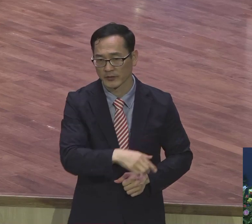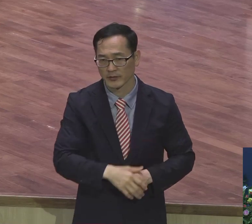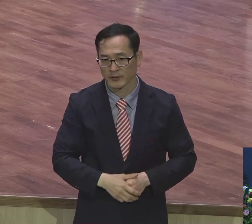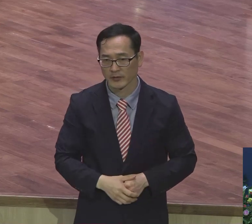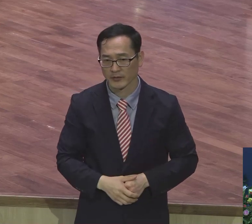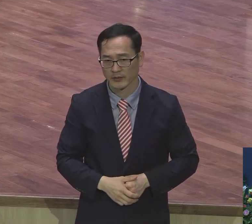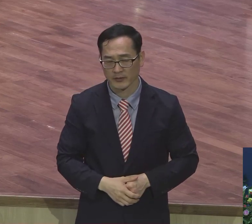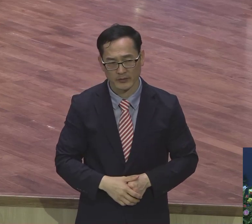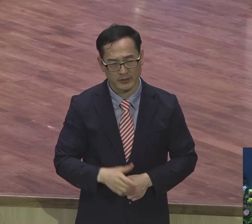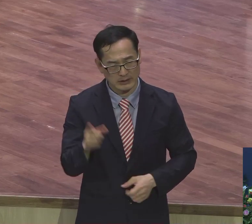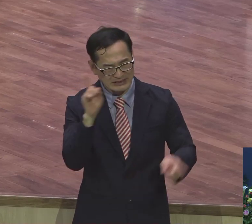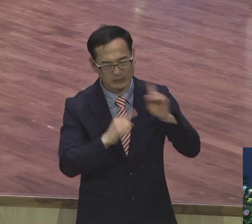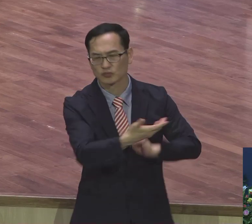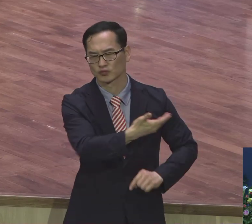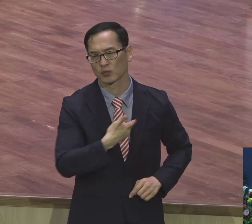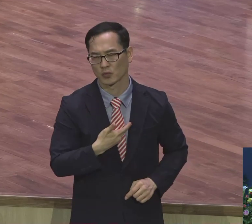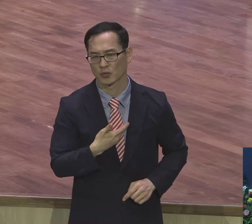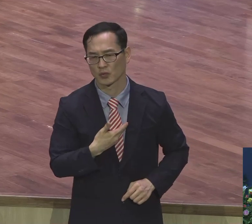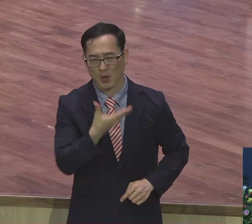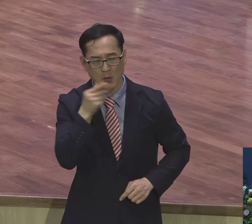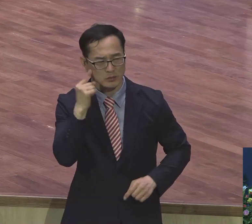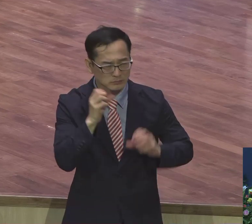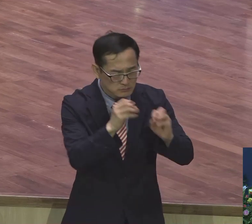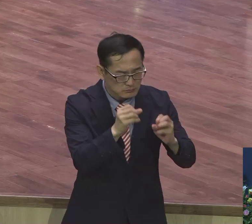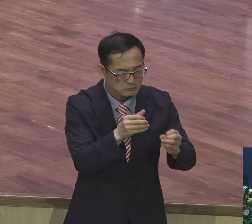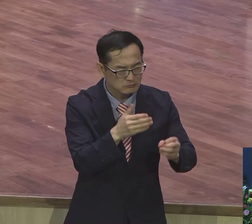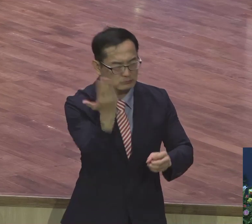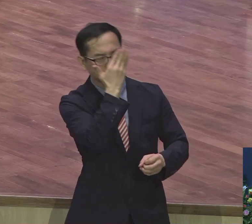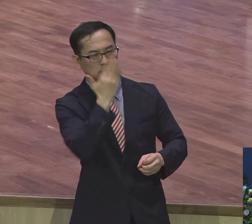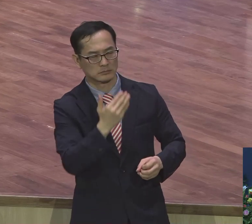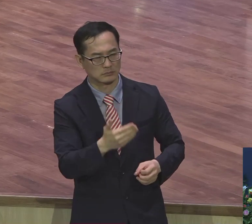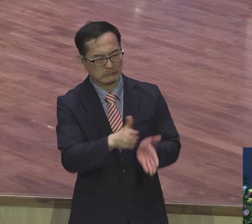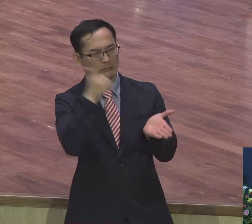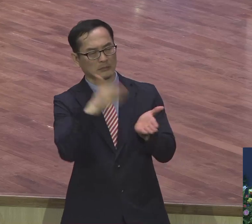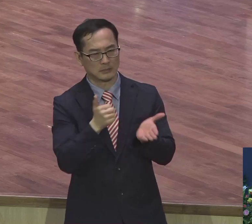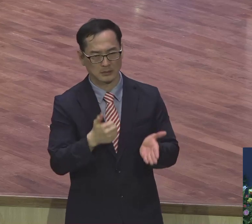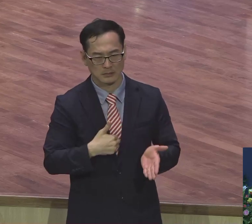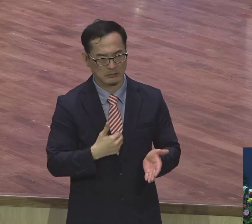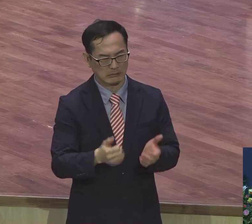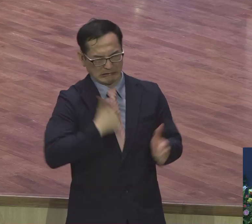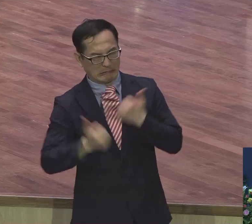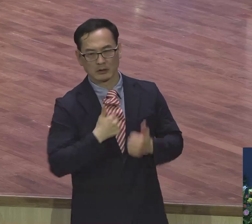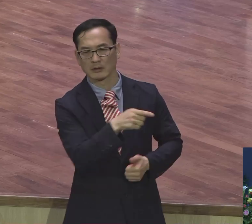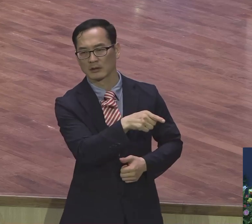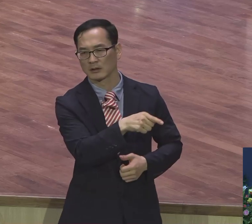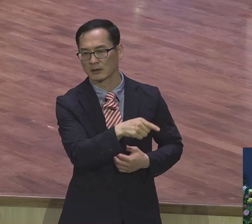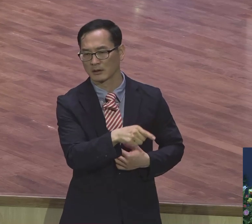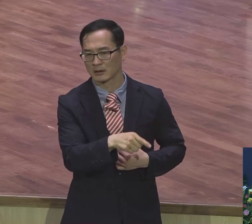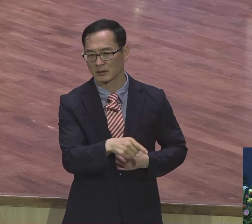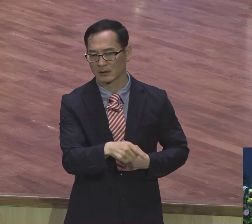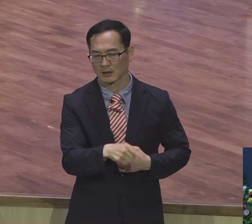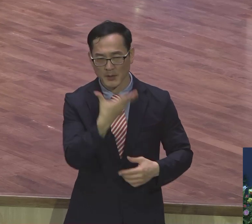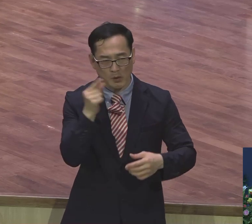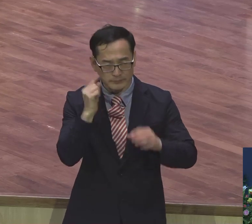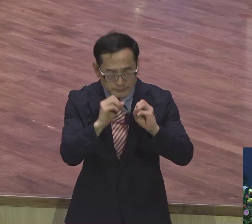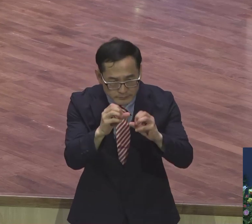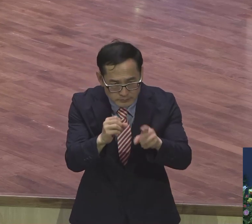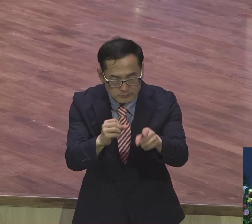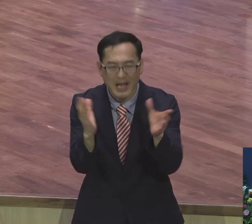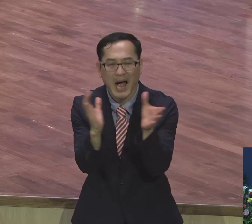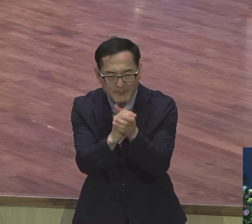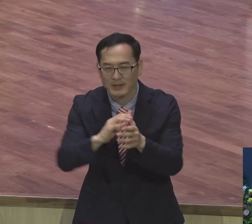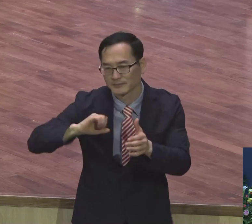자존심 상하게 해요. 복음을 증거하는데 순종. 다 순종은 아니다. 어떤 사람은 순종하지만 어떤